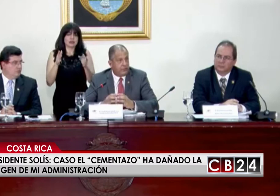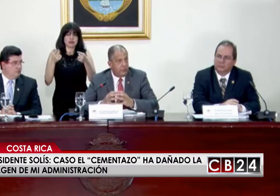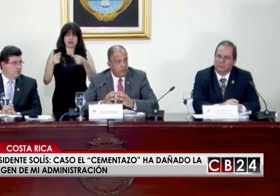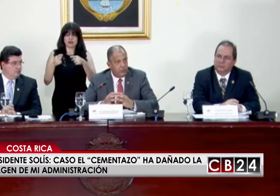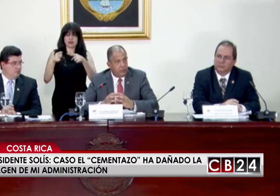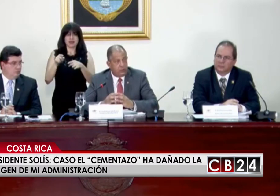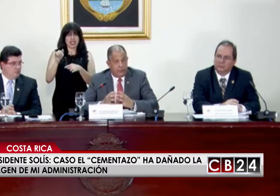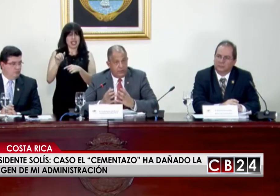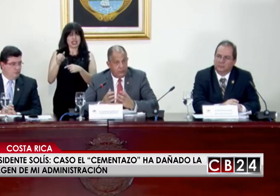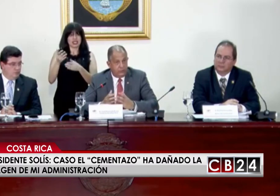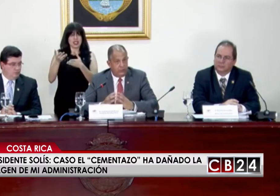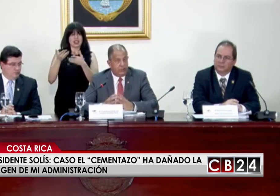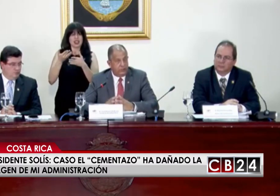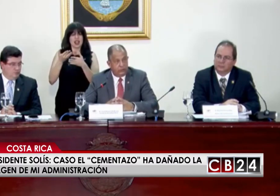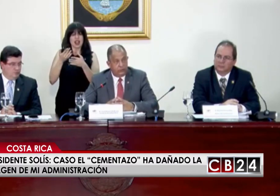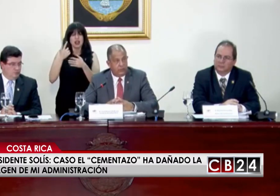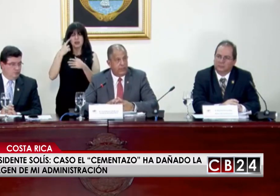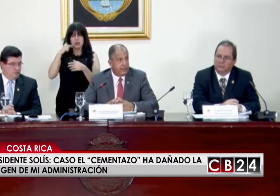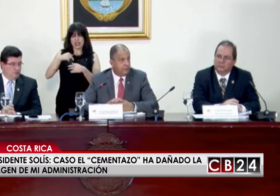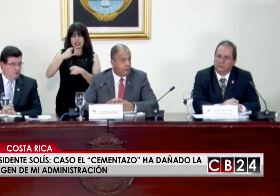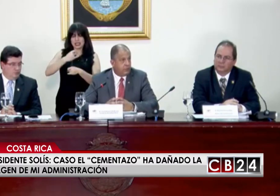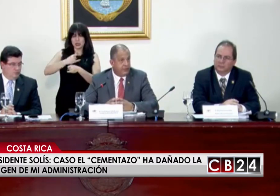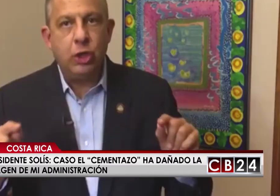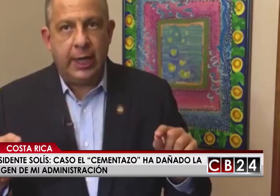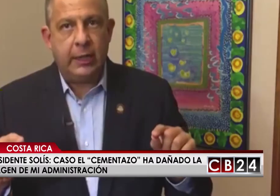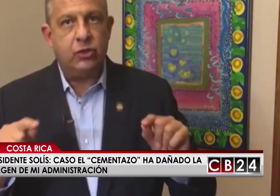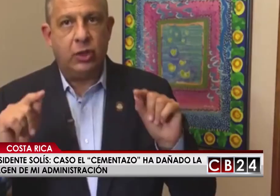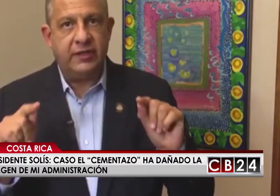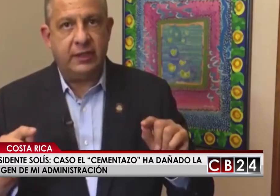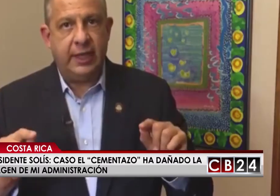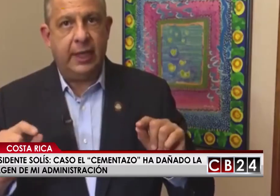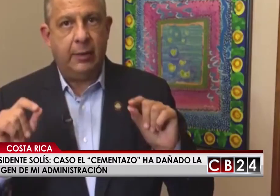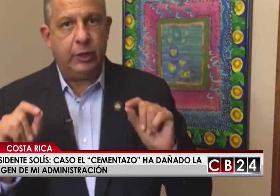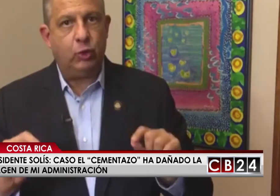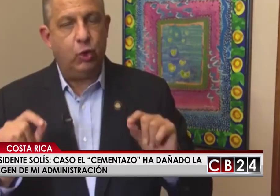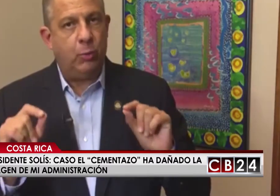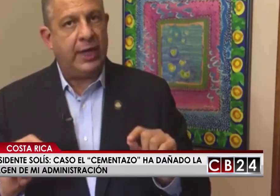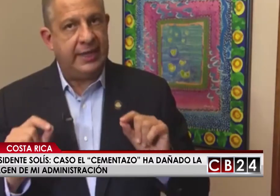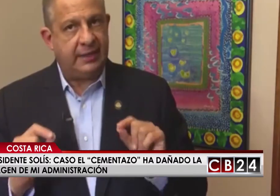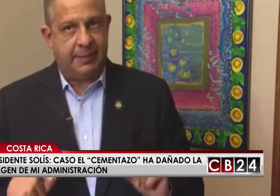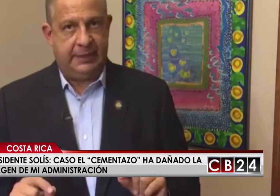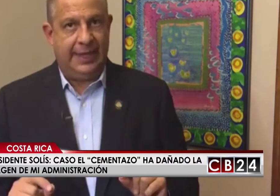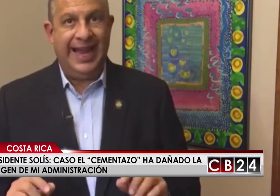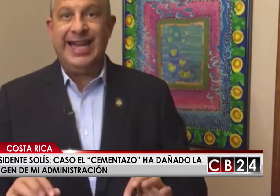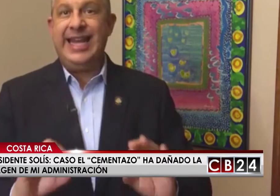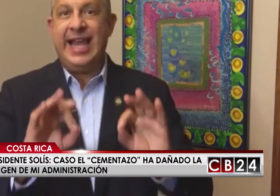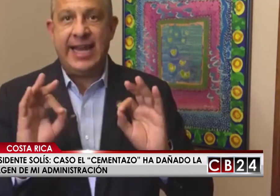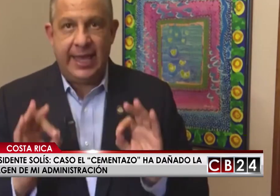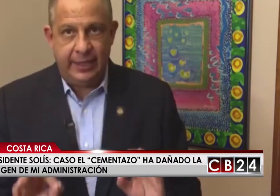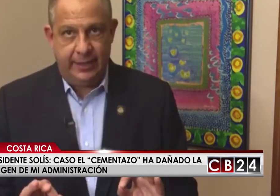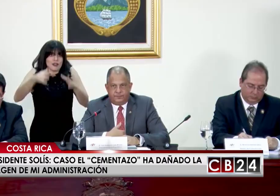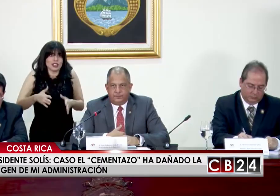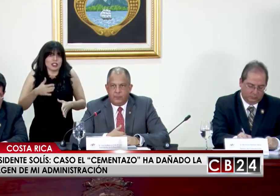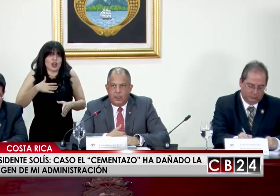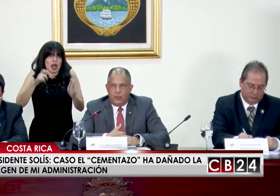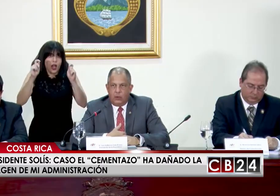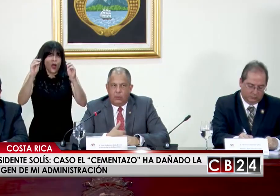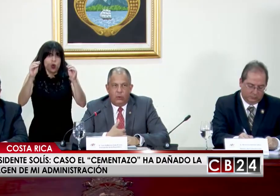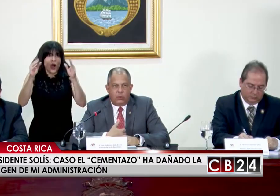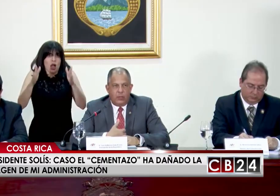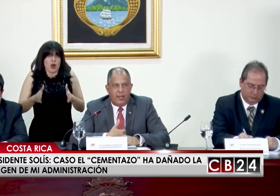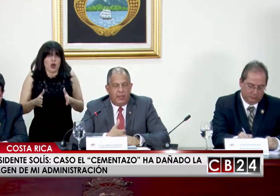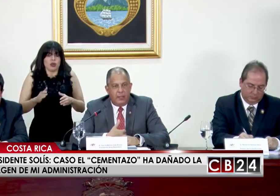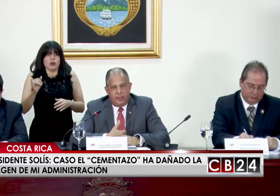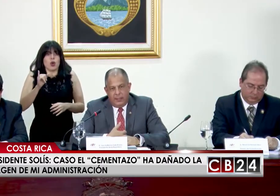declaración en la primera conferencia de prensa tras el Consejo de Gobierno de este martes y que ofreció desde que volví en funciones este lunes tras